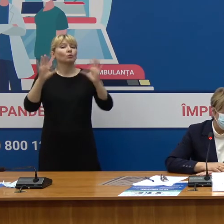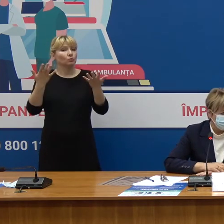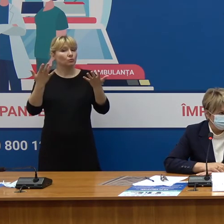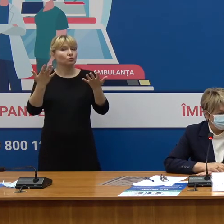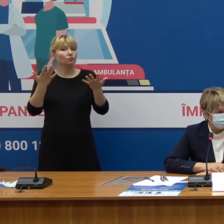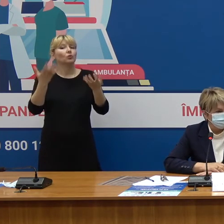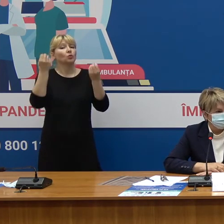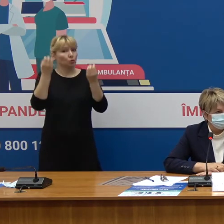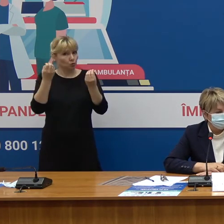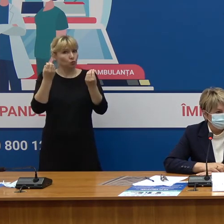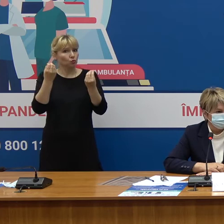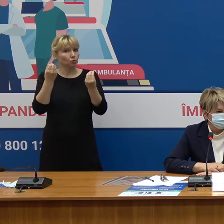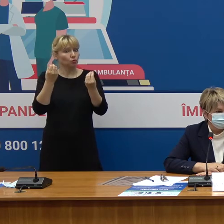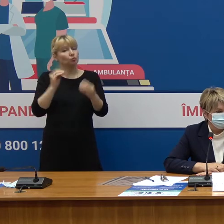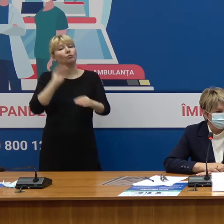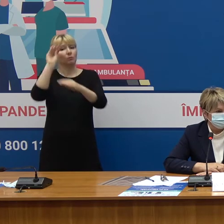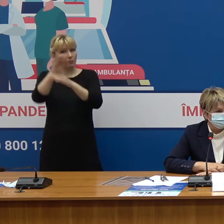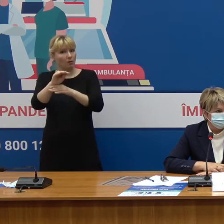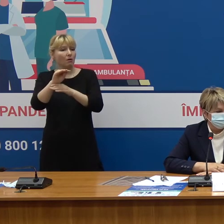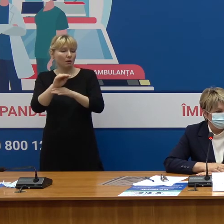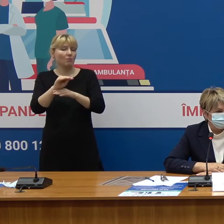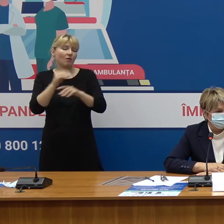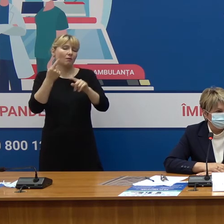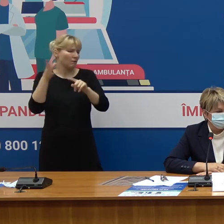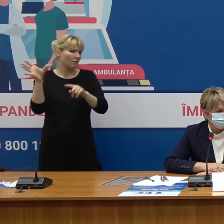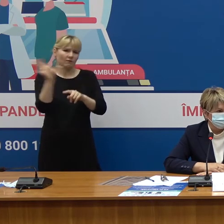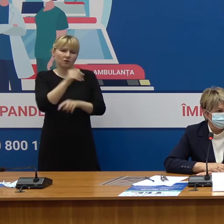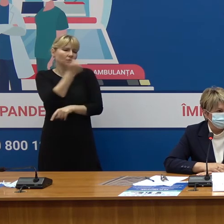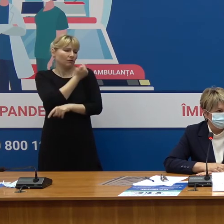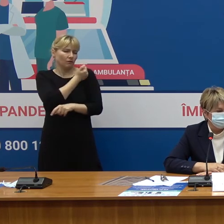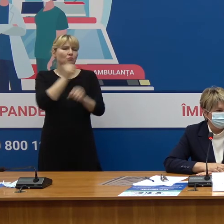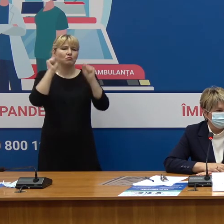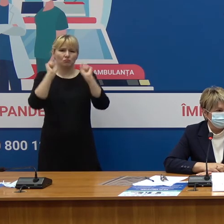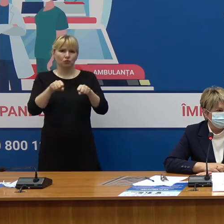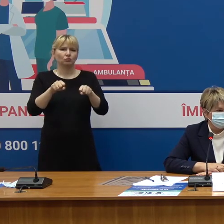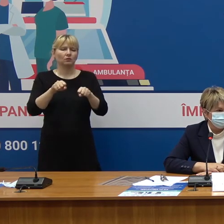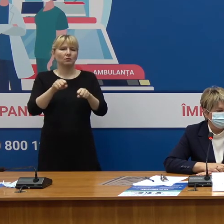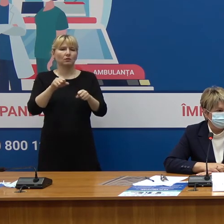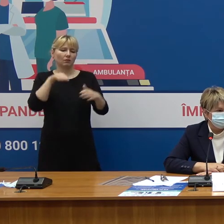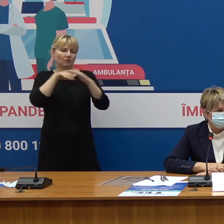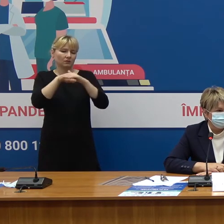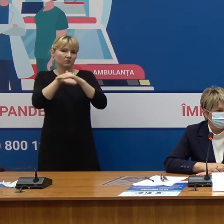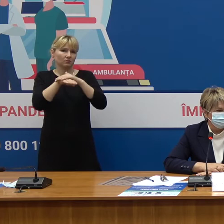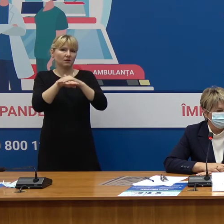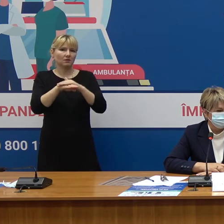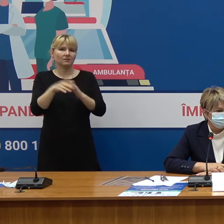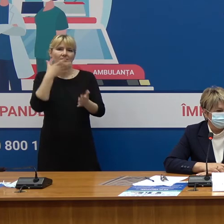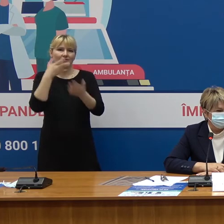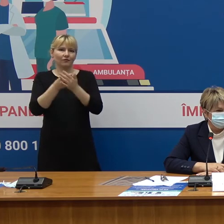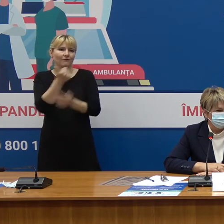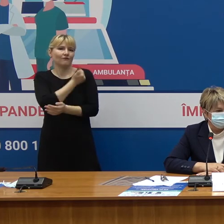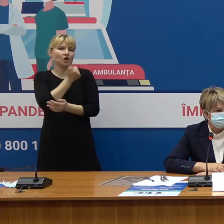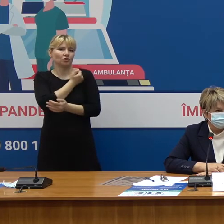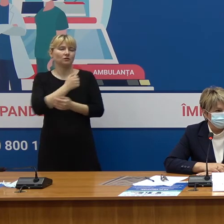necesare doze adiționale Astfel de doze pot fi livrate din cadrul depozitului național de